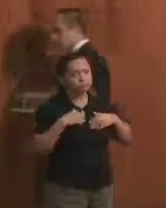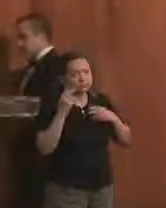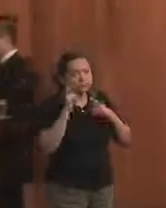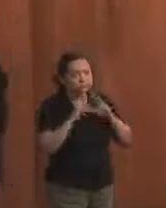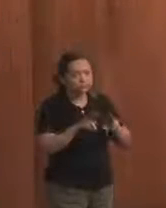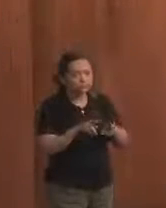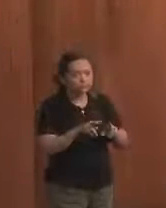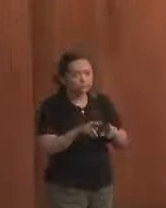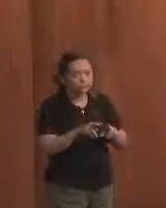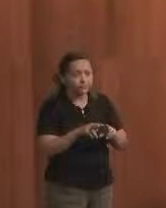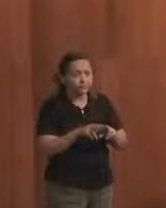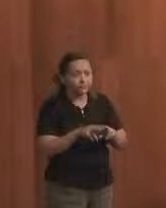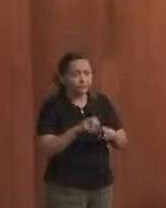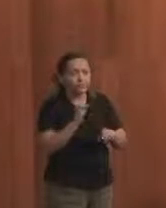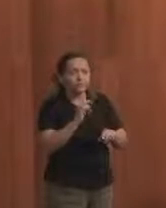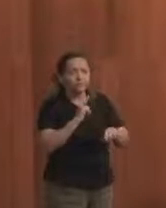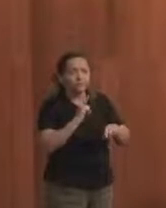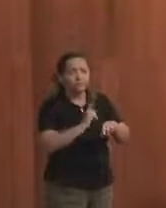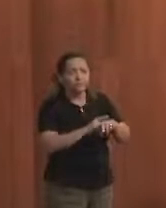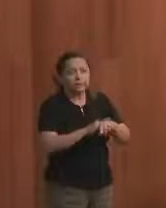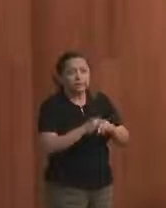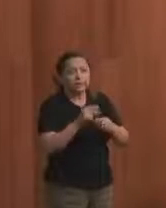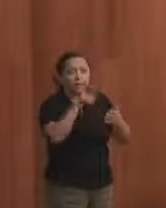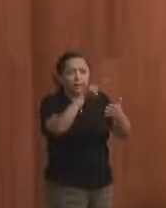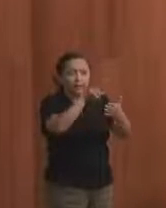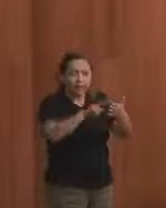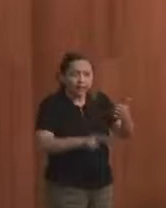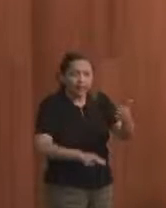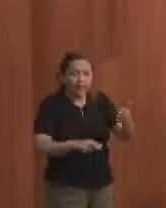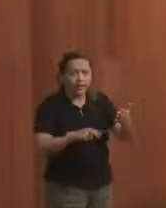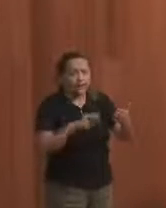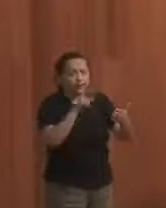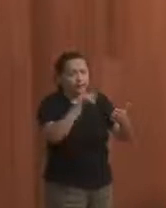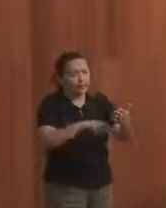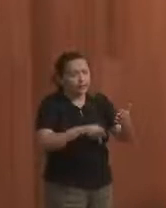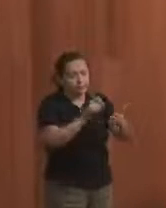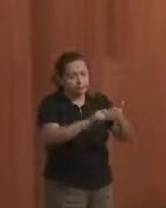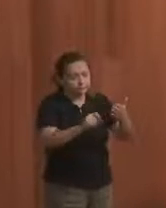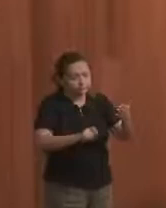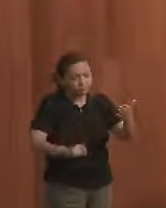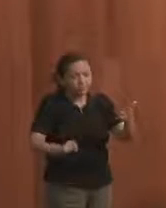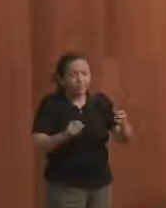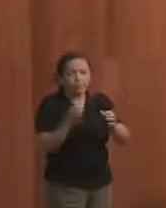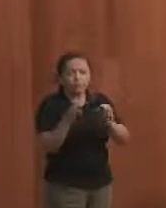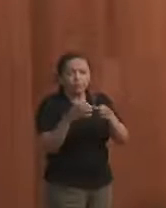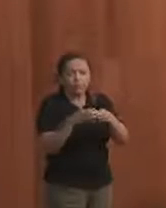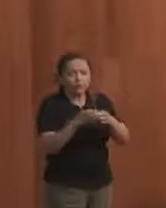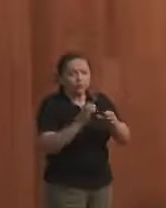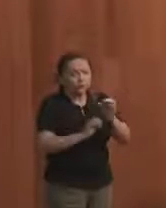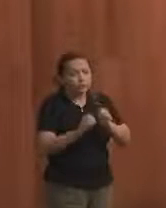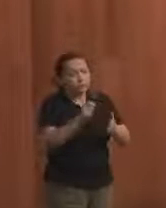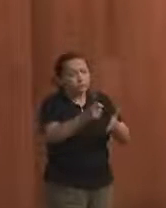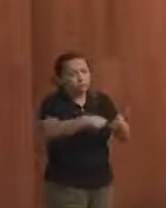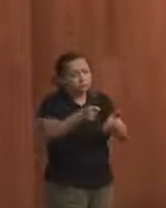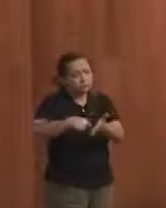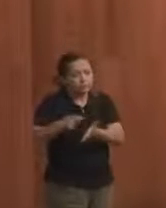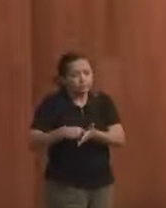se eu ainda tiver tempo, o manifesto que a gente fez, que as organizações que estiveram presentes assinaram,